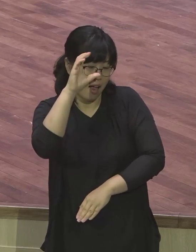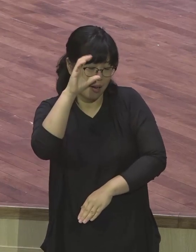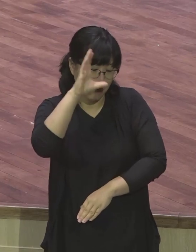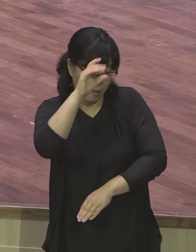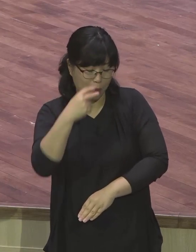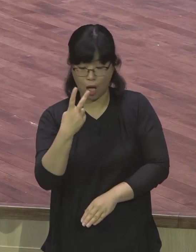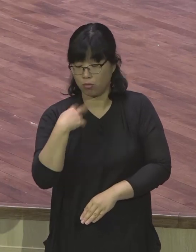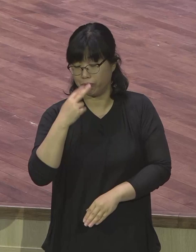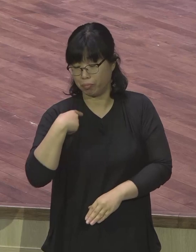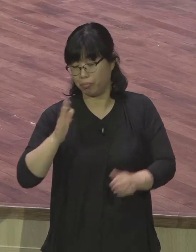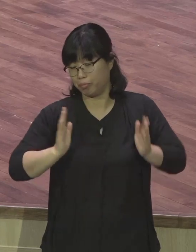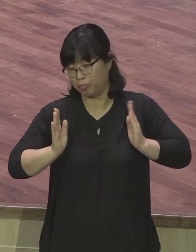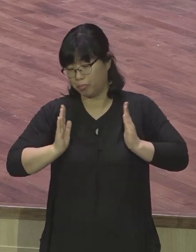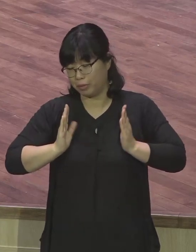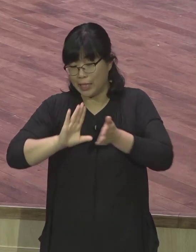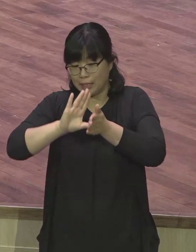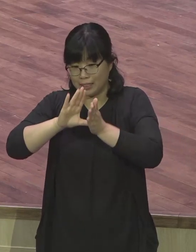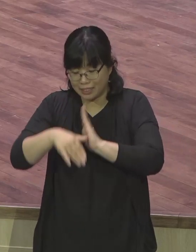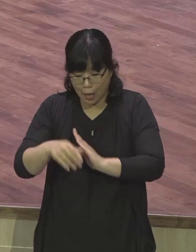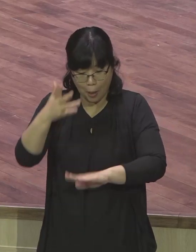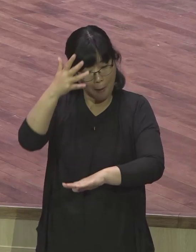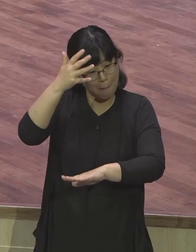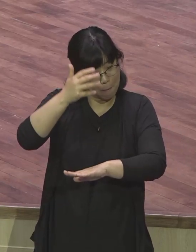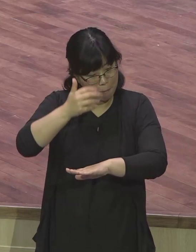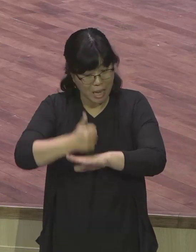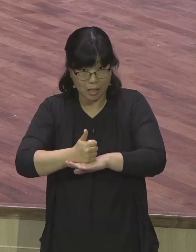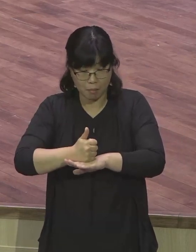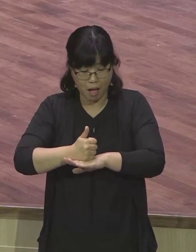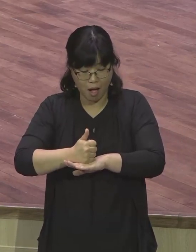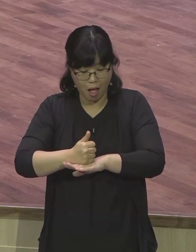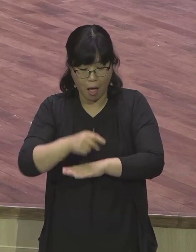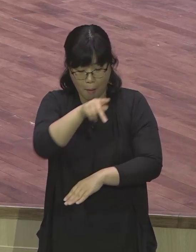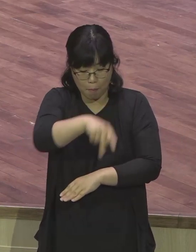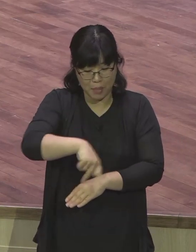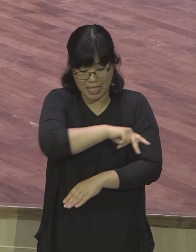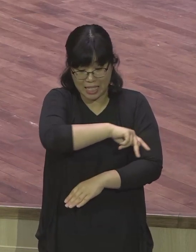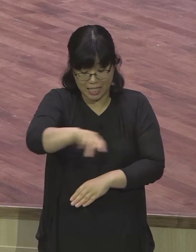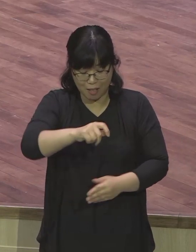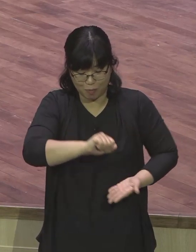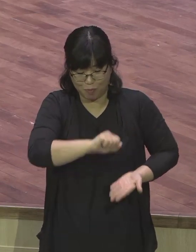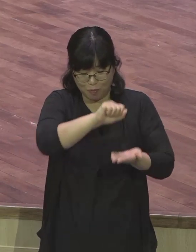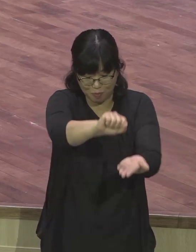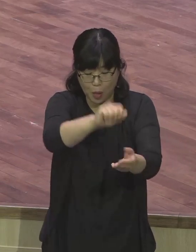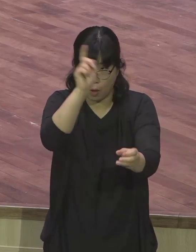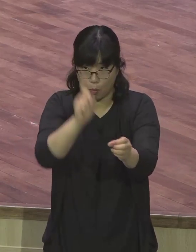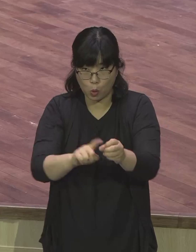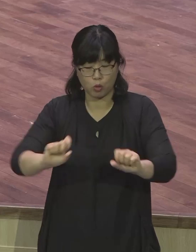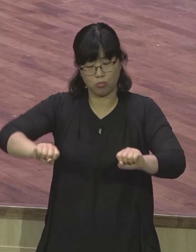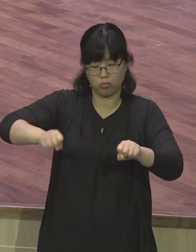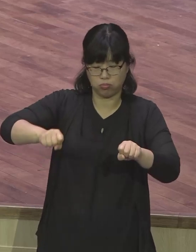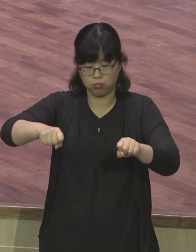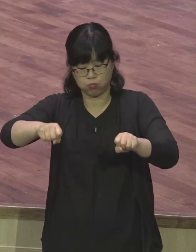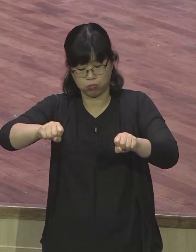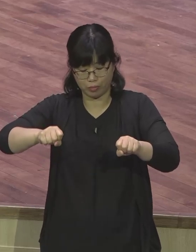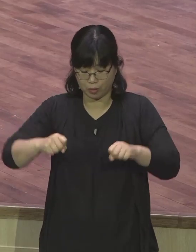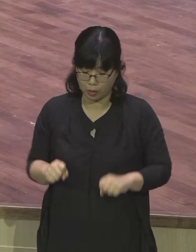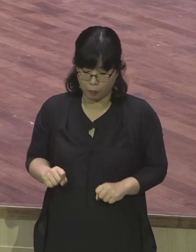하러 나가는데 그 마지막 배달 때 저는 2차선을 밟고 가고 있었는데 갑자기 어떤 차가